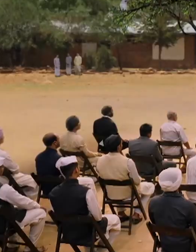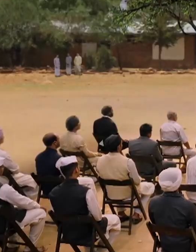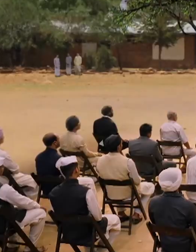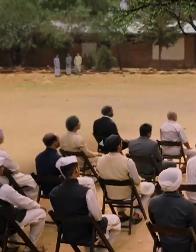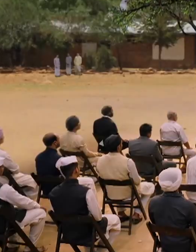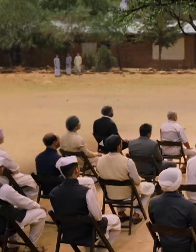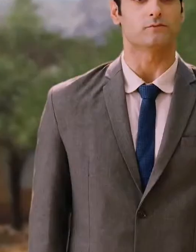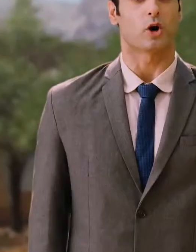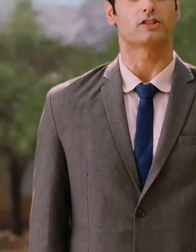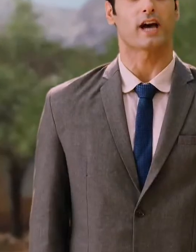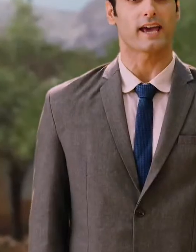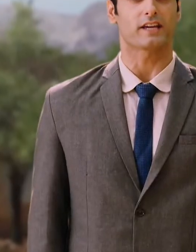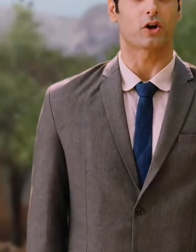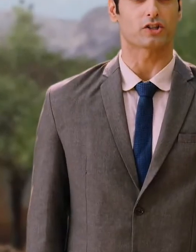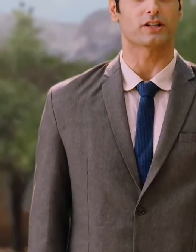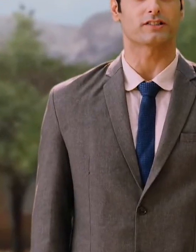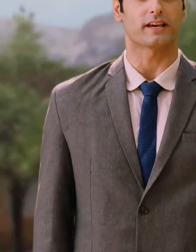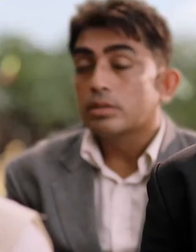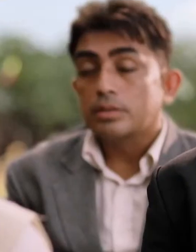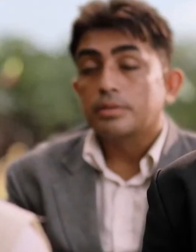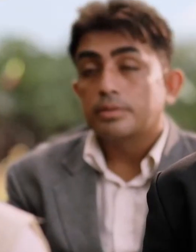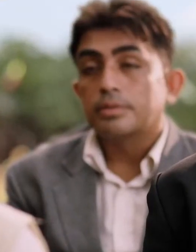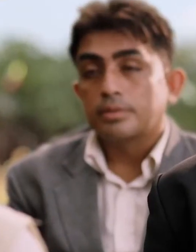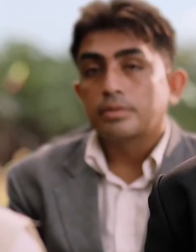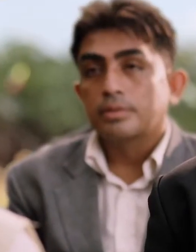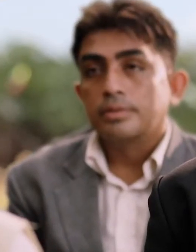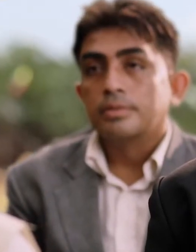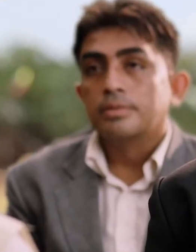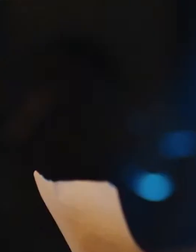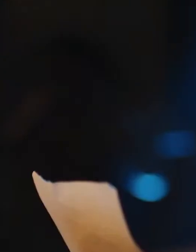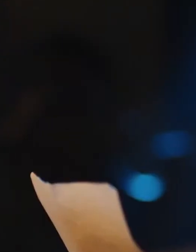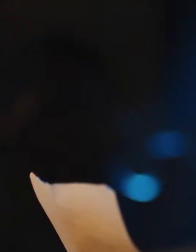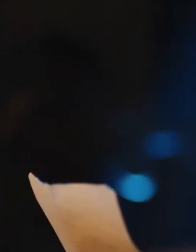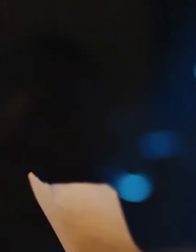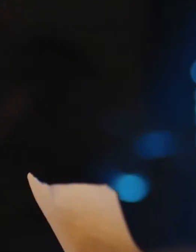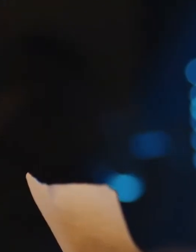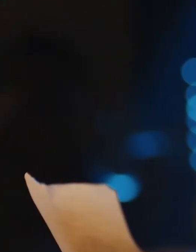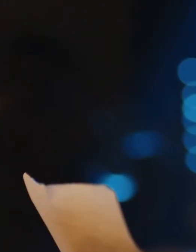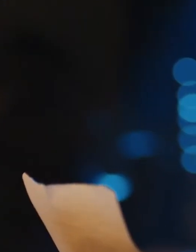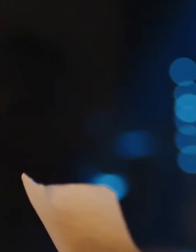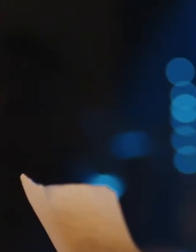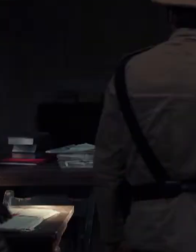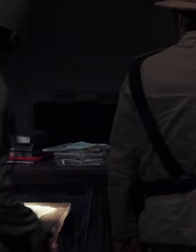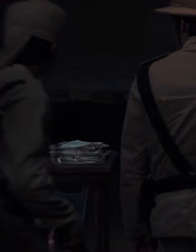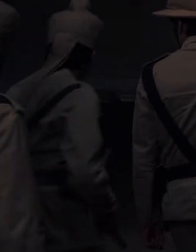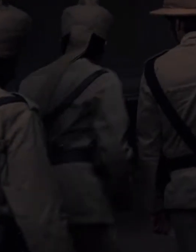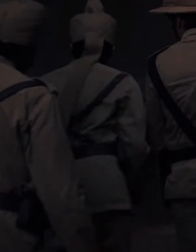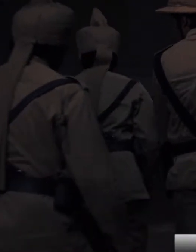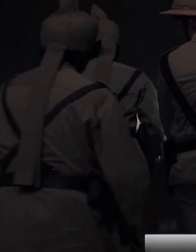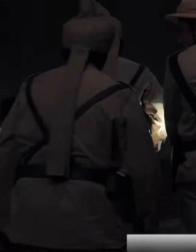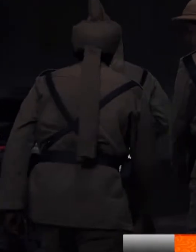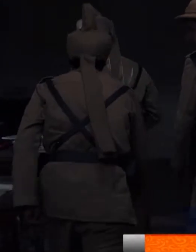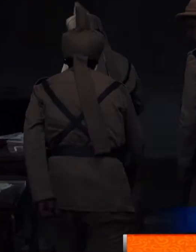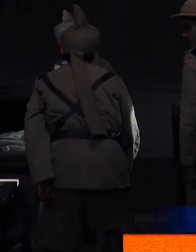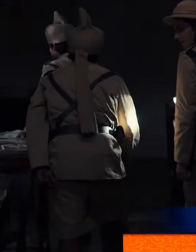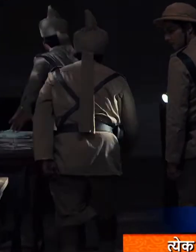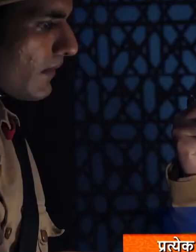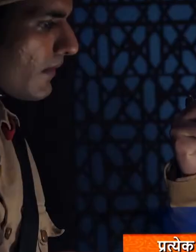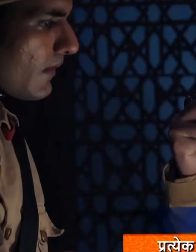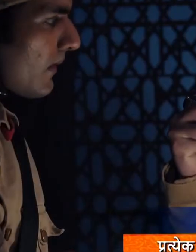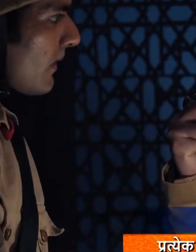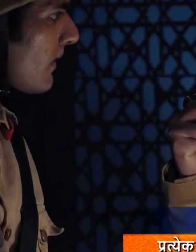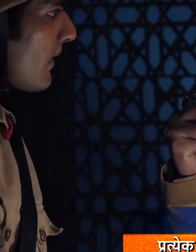बुराई का अंदकार हो तो अच्छाई की रोश्णी से उस अंदकार का अंद करना हमारा करतव्य है इस घर का हाउस ओनर भाई